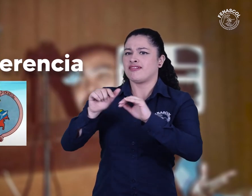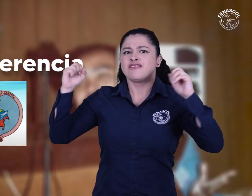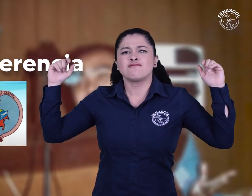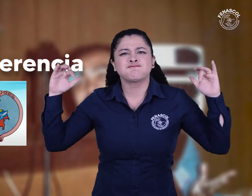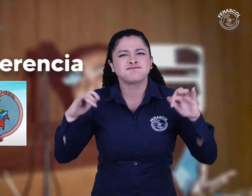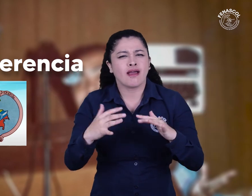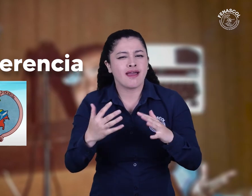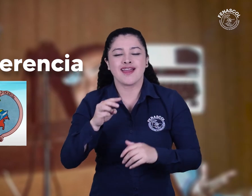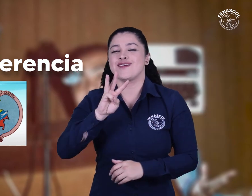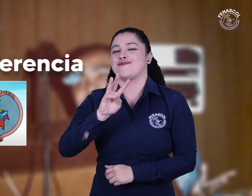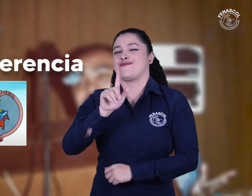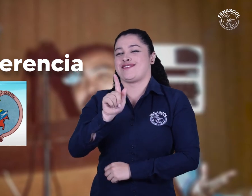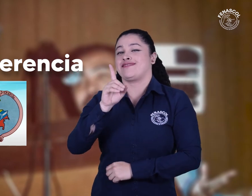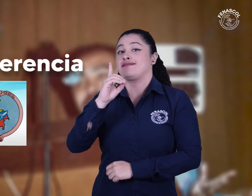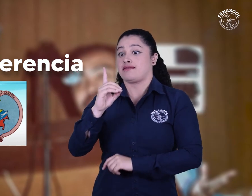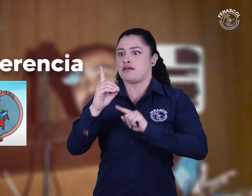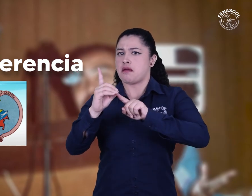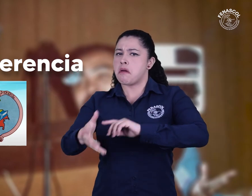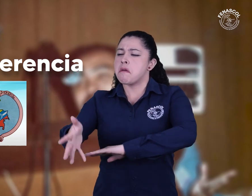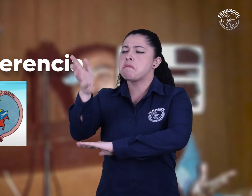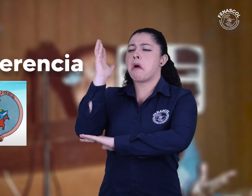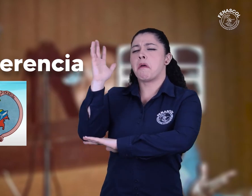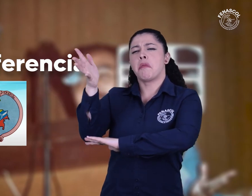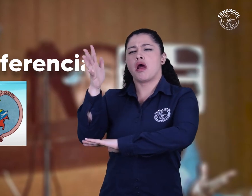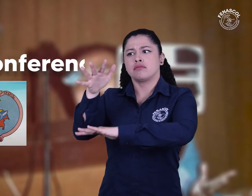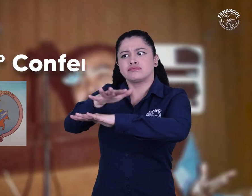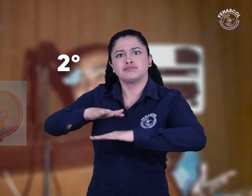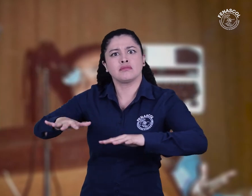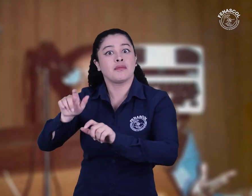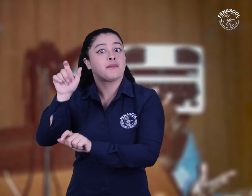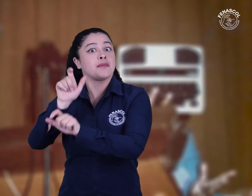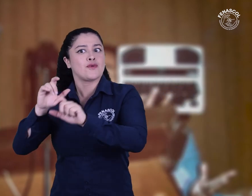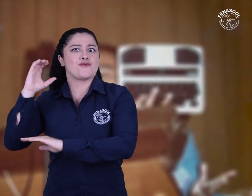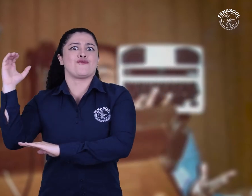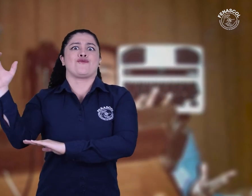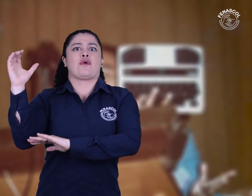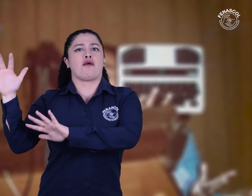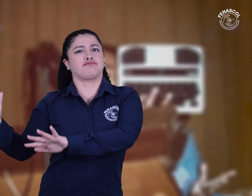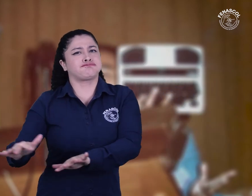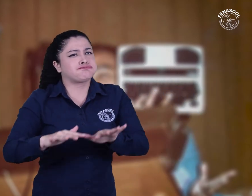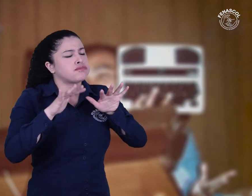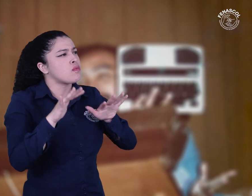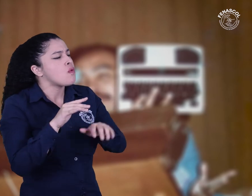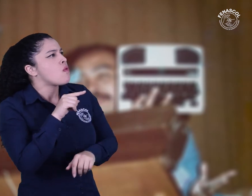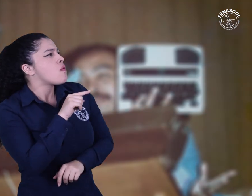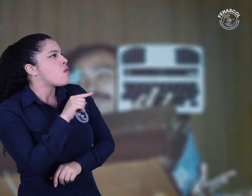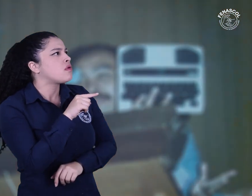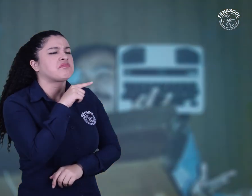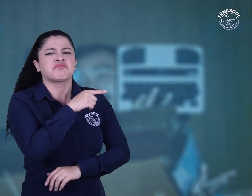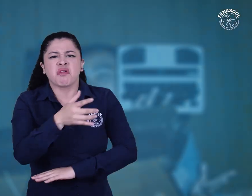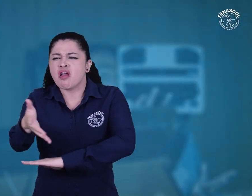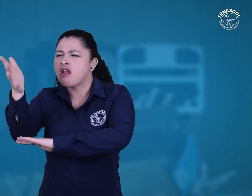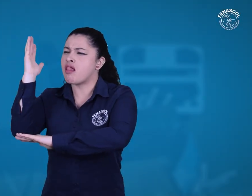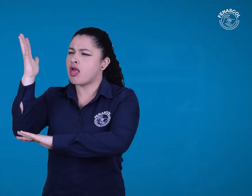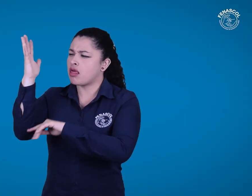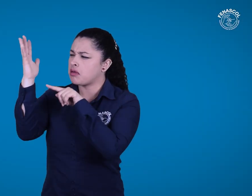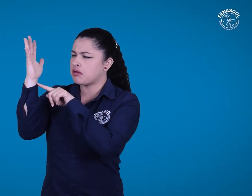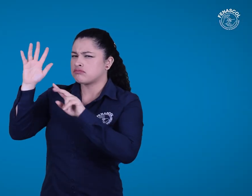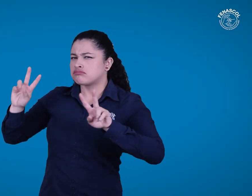internacional donde se contó con la participación de la WFD. En el evento, los espectadores colombianos atendieron a ponencias y